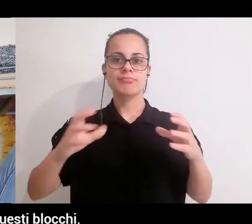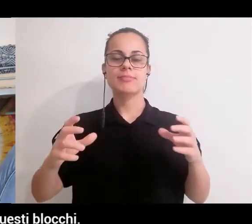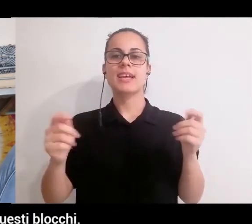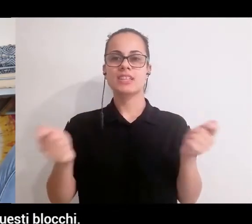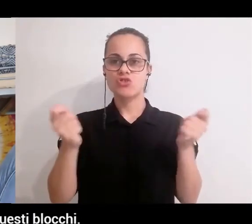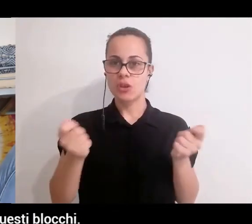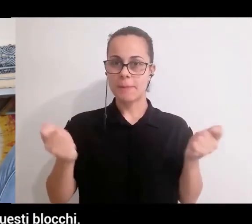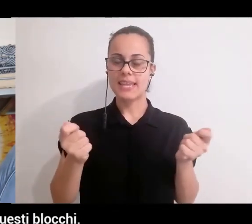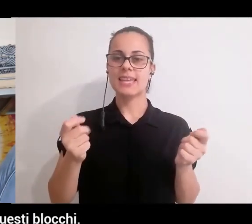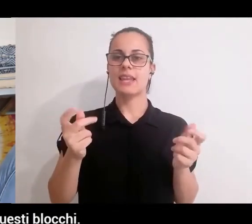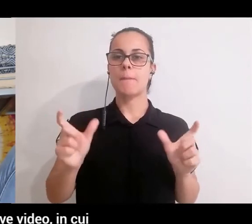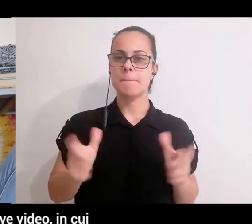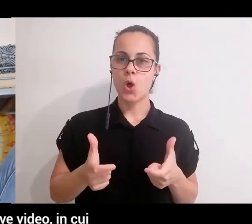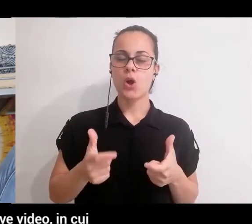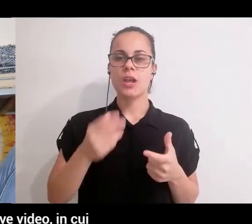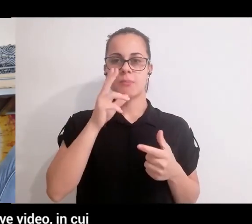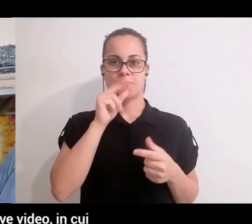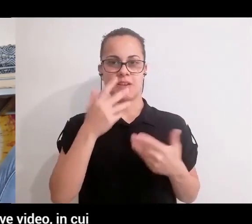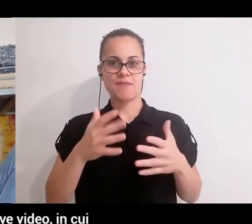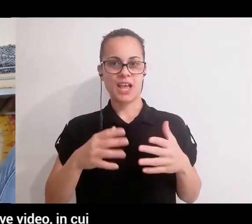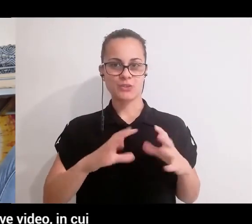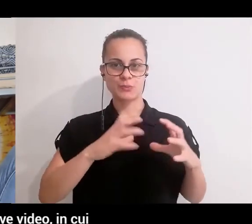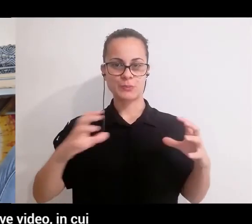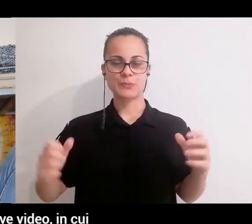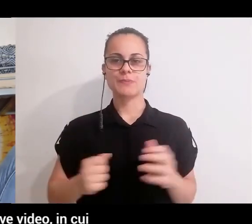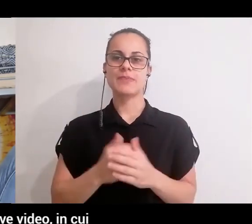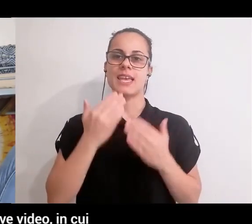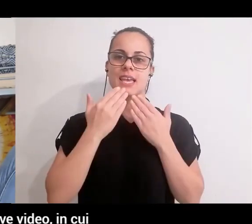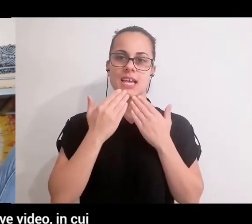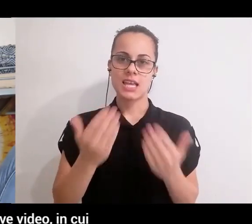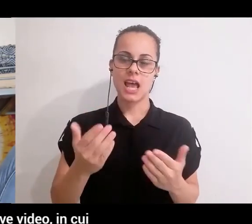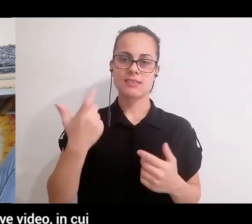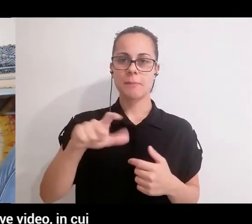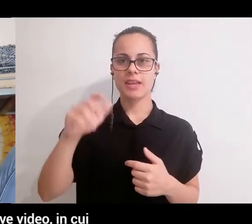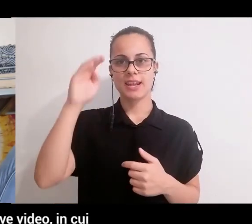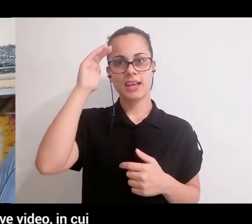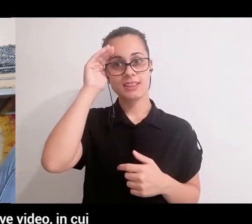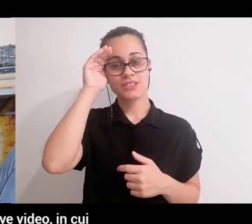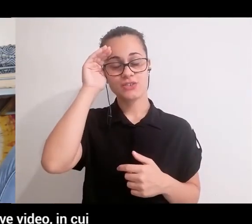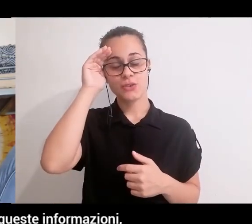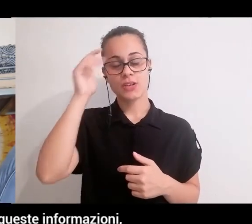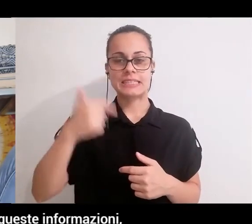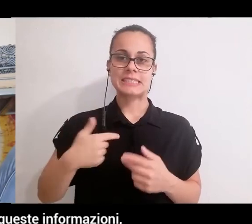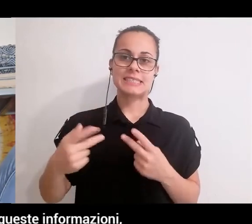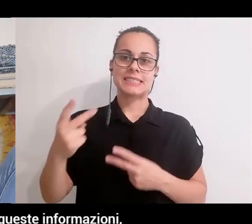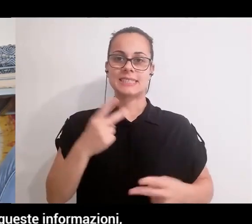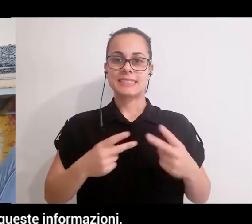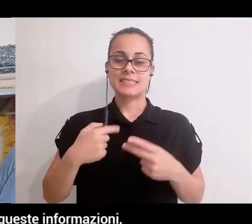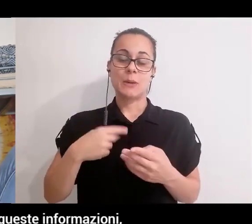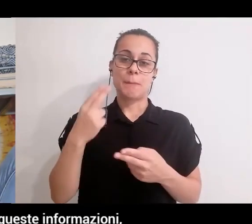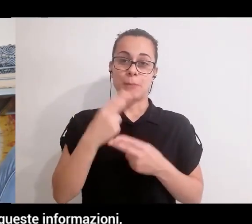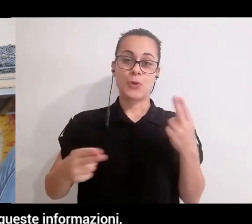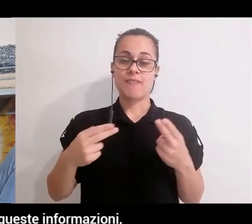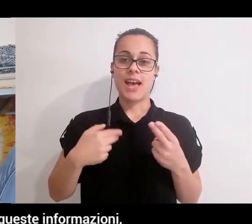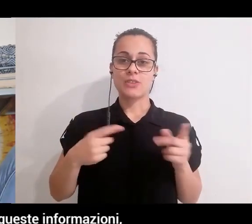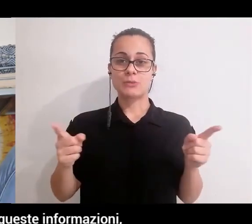tutti questi blocchi io vi ringrazio per aver seguito questo breve video in cui ho cercato di concentrare il